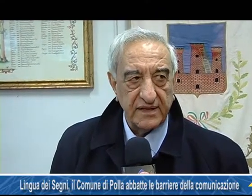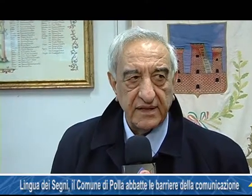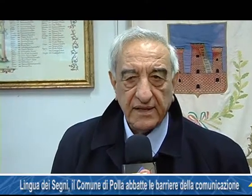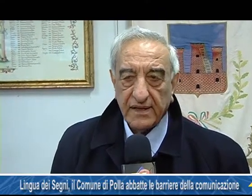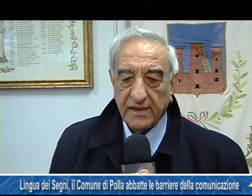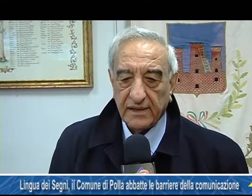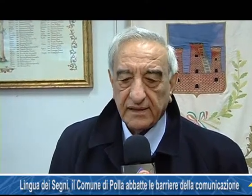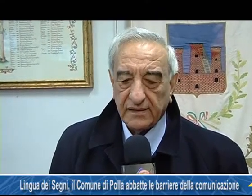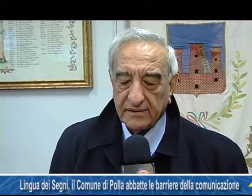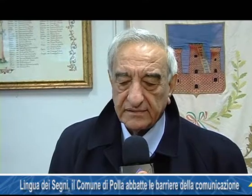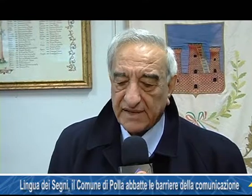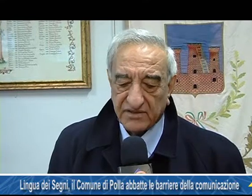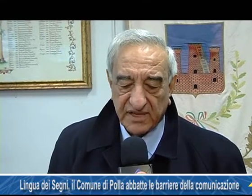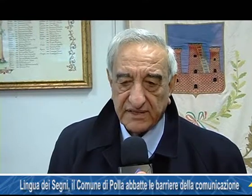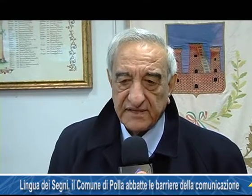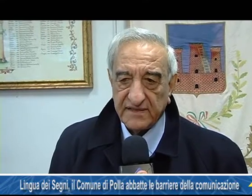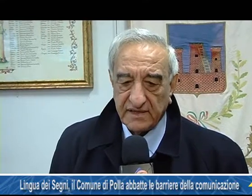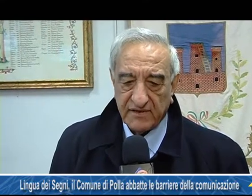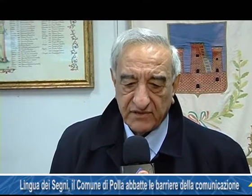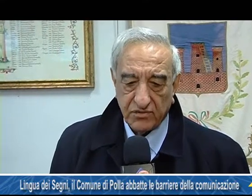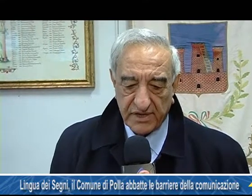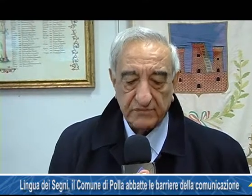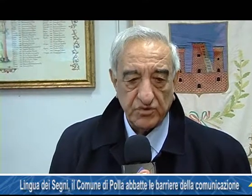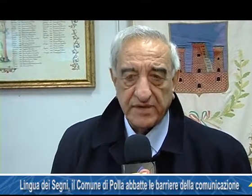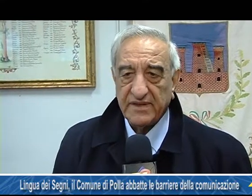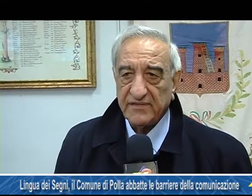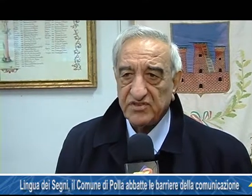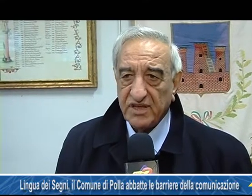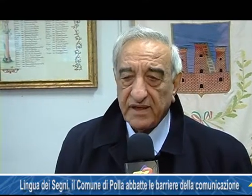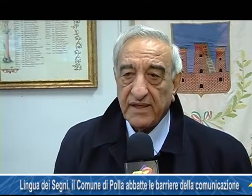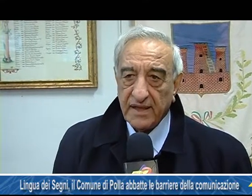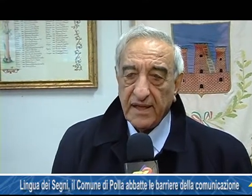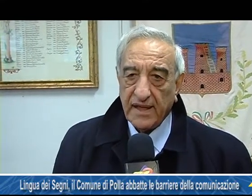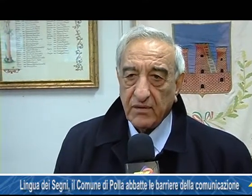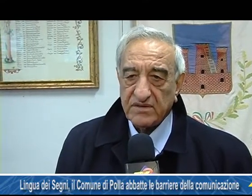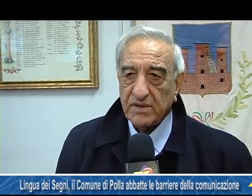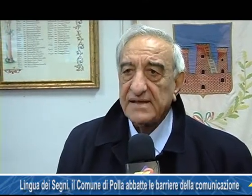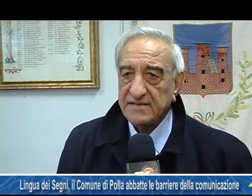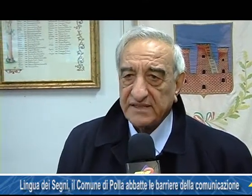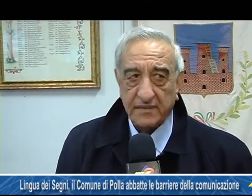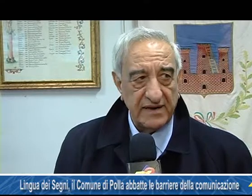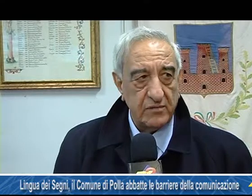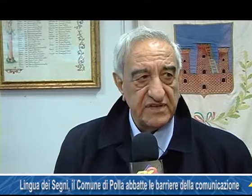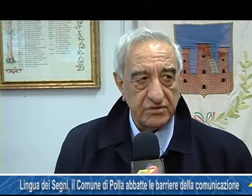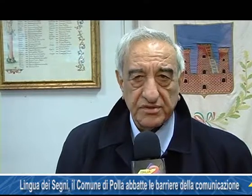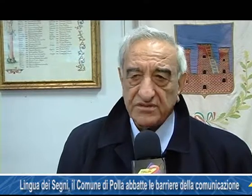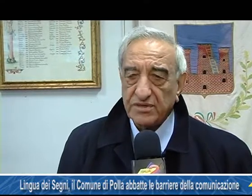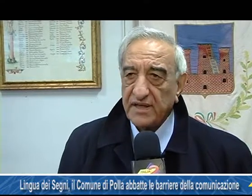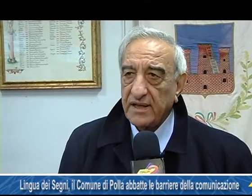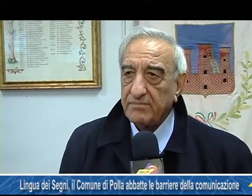ad aver deliberato in merito e ad esso si aggiungono altri pochi comuni italiani, che hanno dato corso a tale iniziativa tramite adozioni